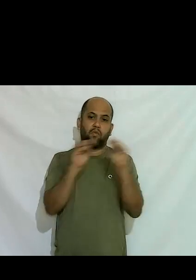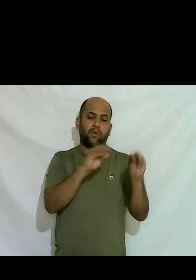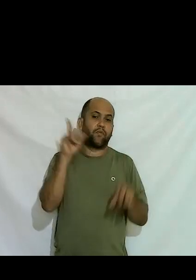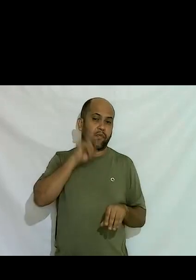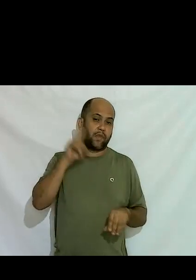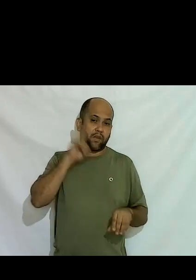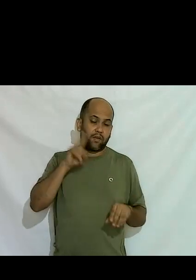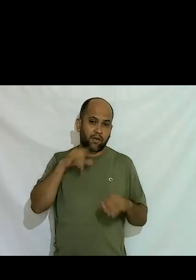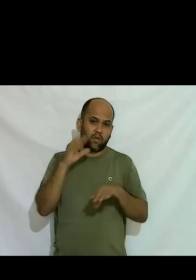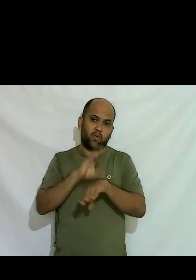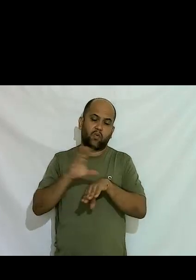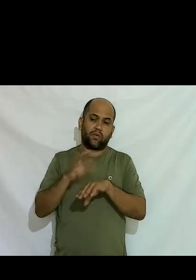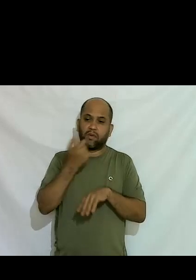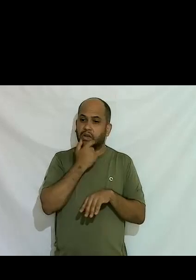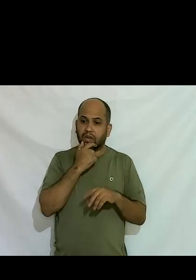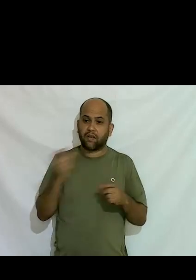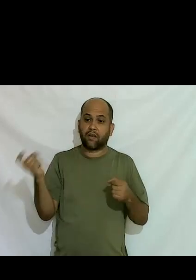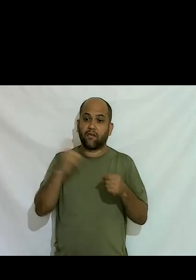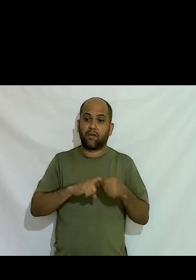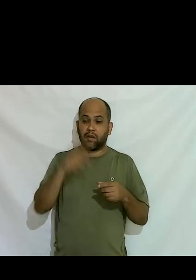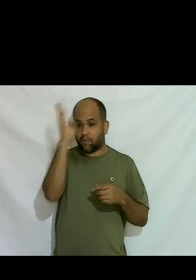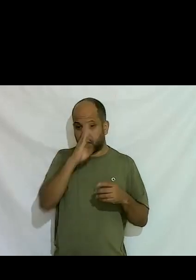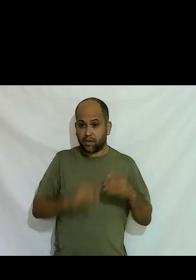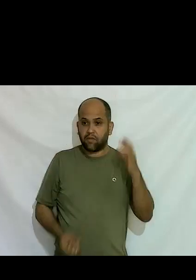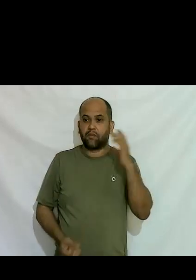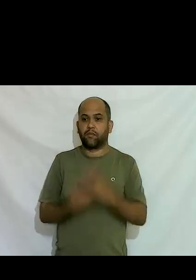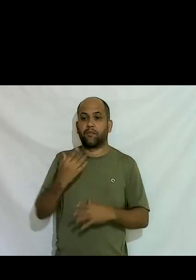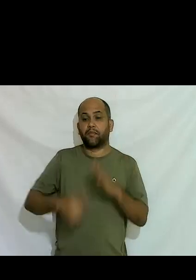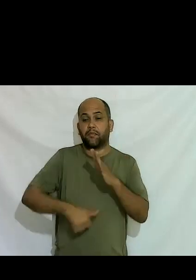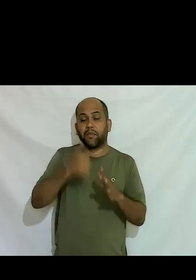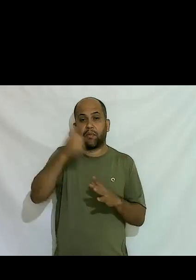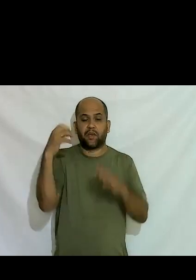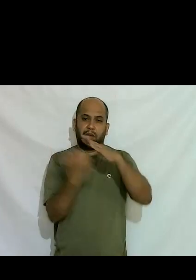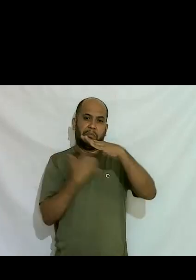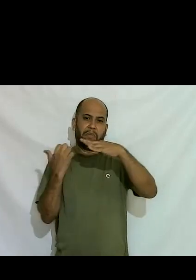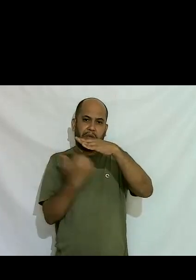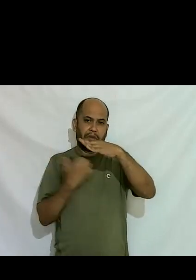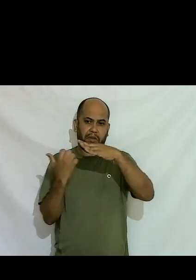Brasil e logo em seguida montei minha primeira empresa né e